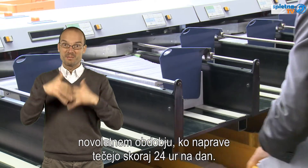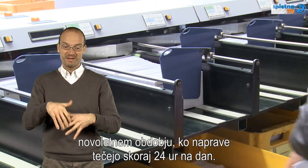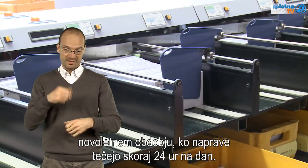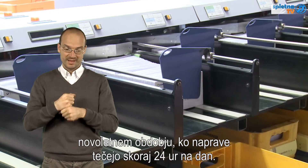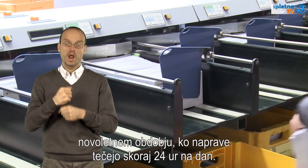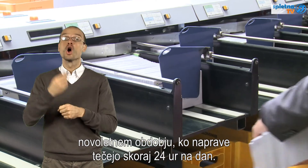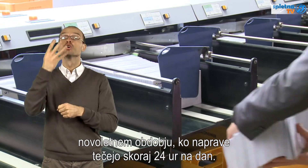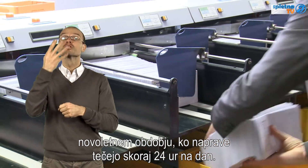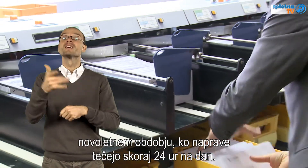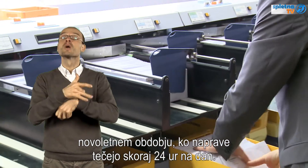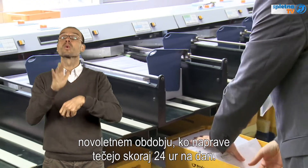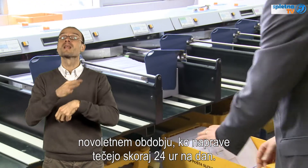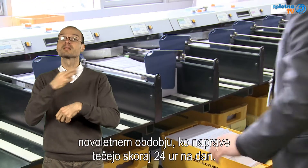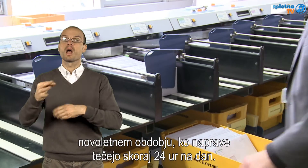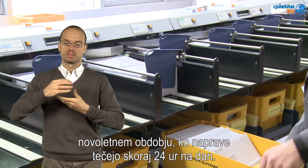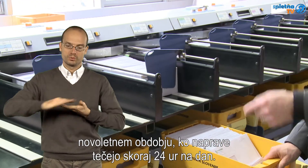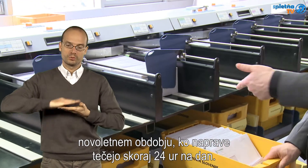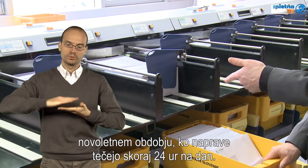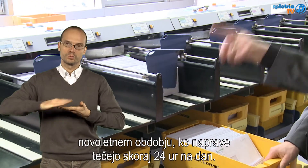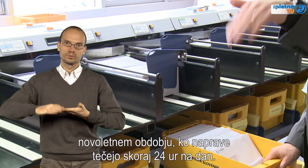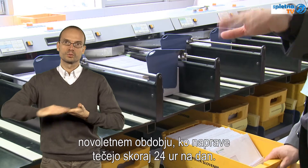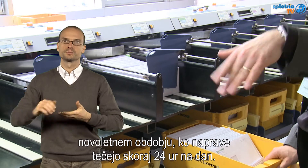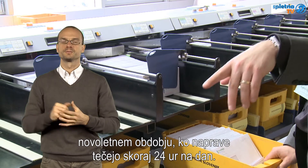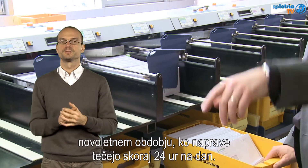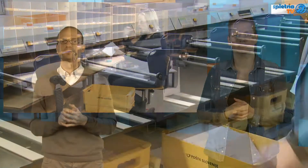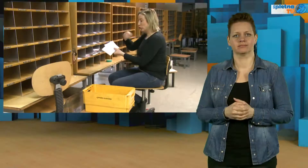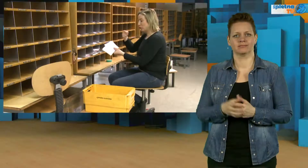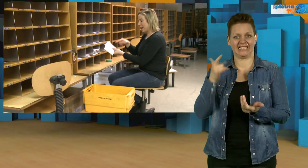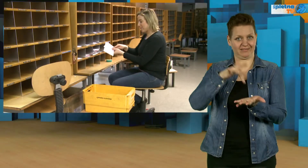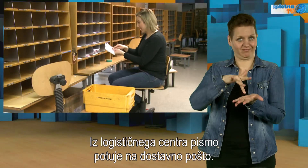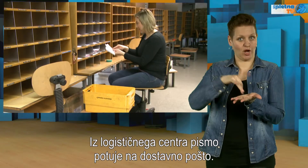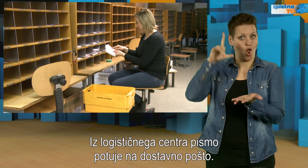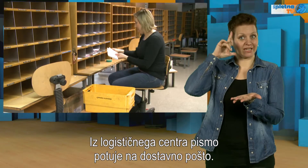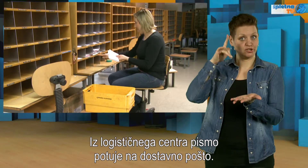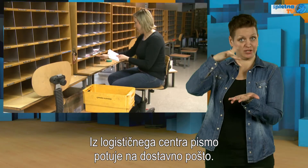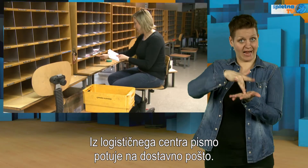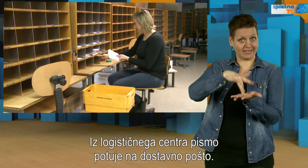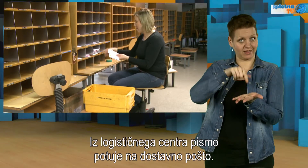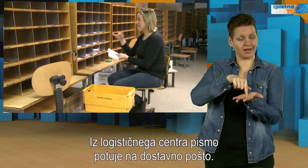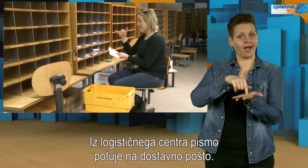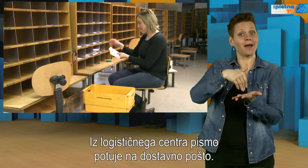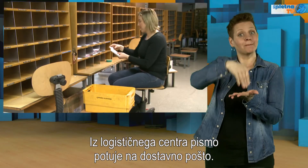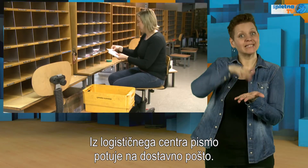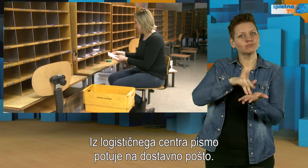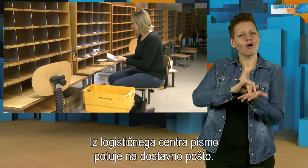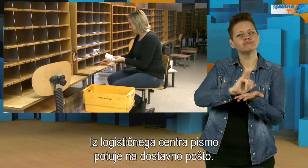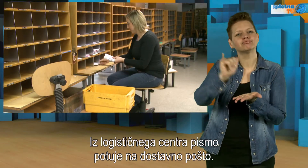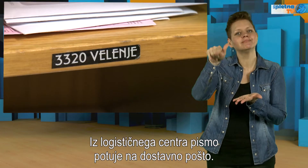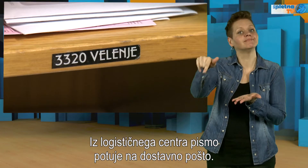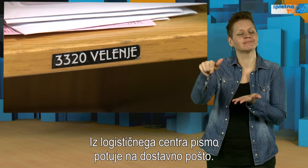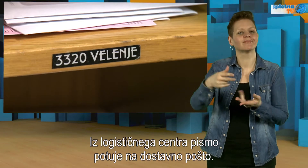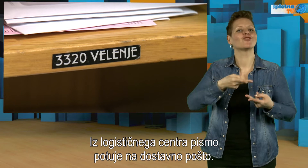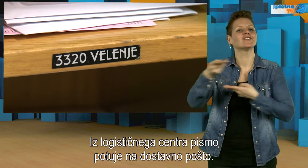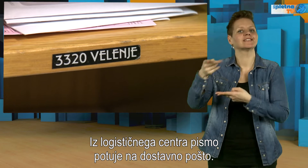tečejo skoraj 24 ur na dan. Iz logističnega centra pismo potuje na